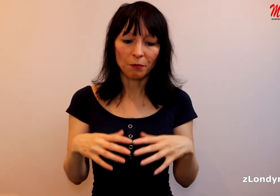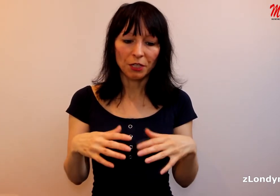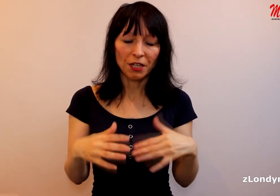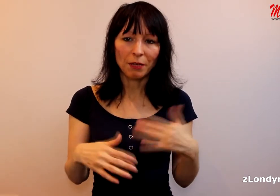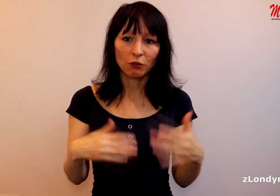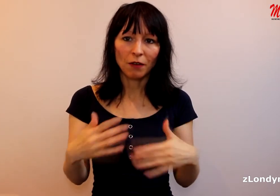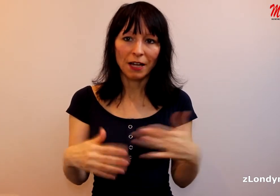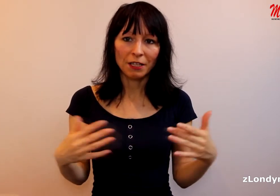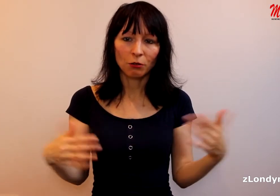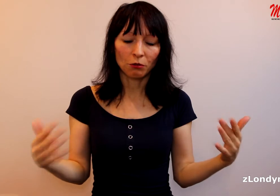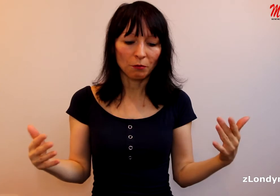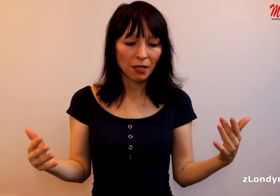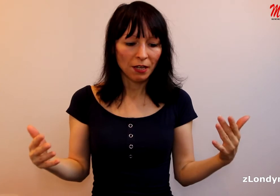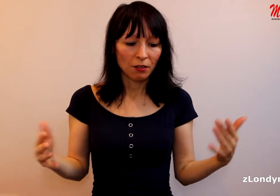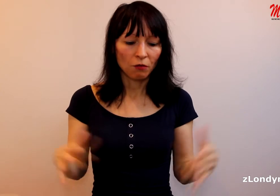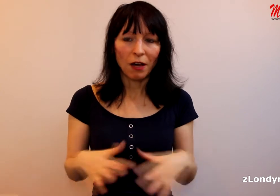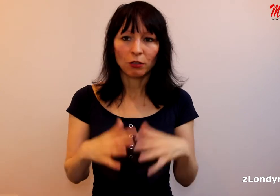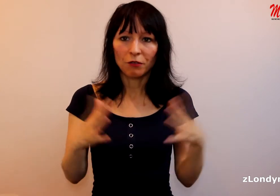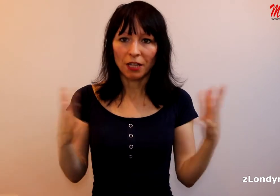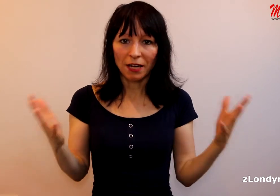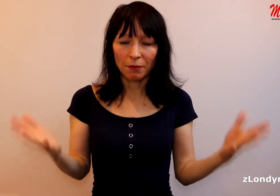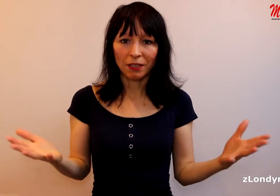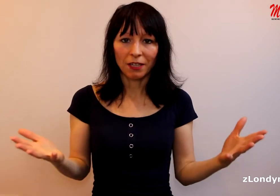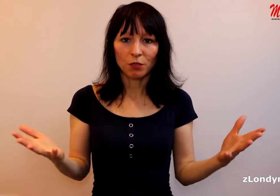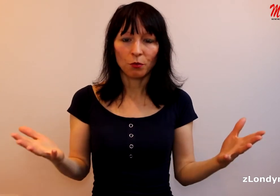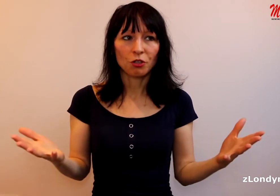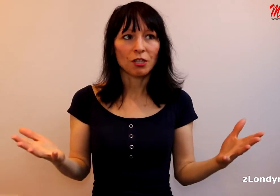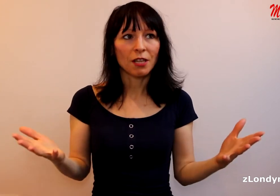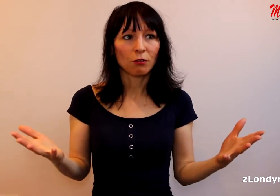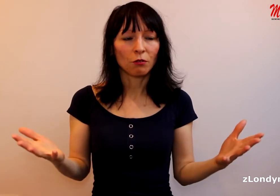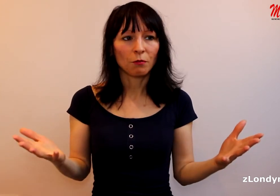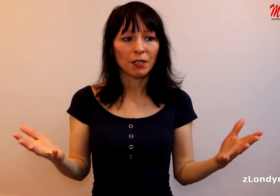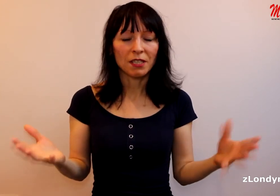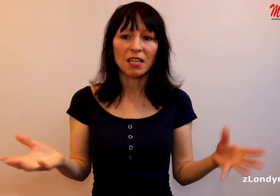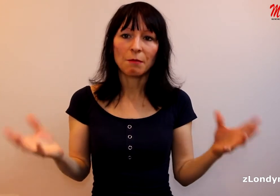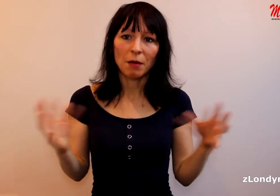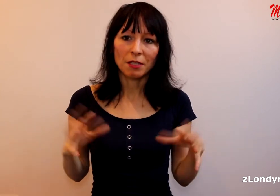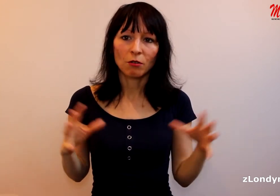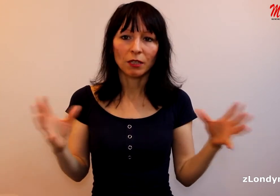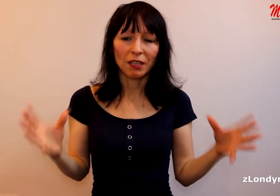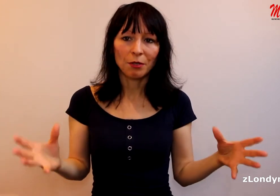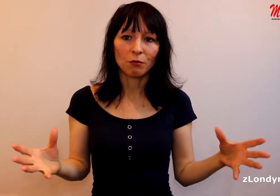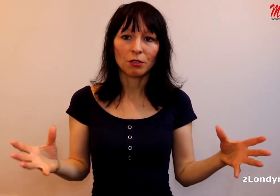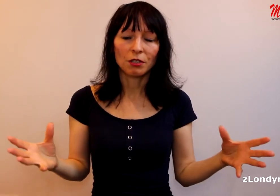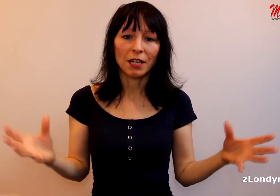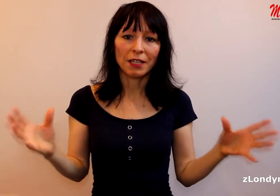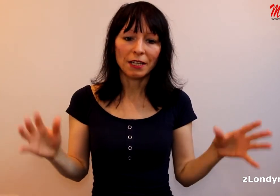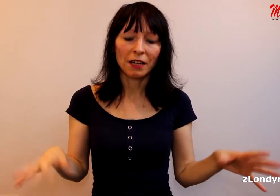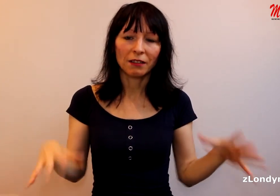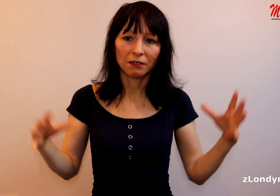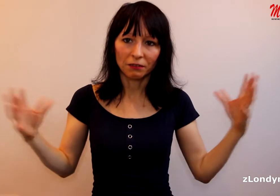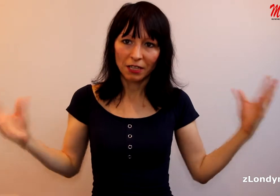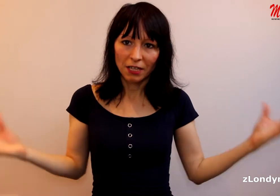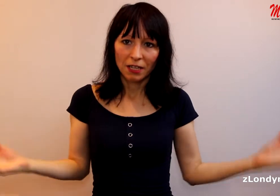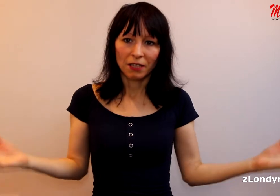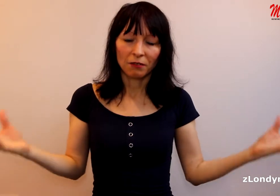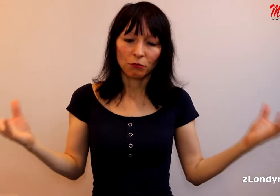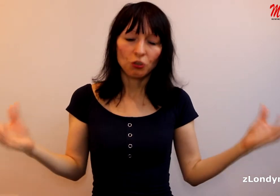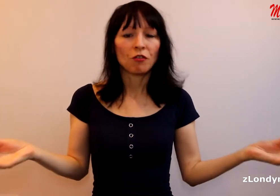předebatování o tom, nová otevřená debata je společenská o tom, jestli nemáme se koukat na minulost nějak jinak, což je